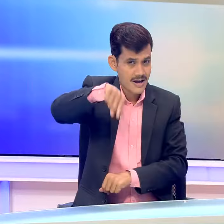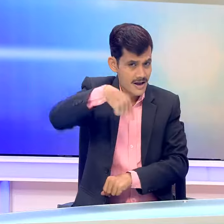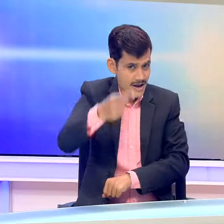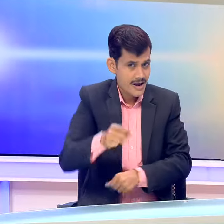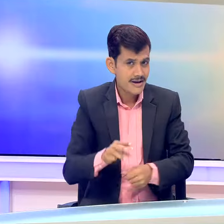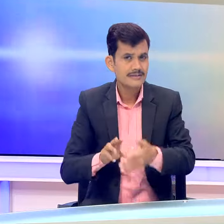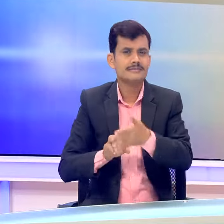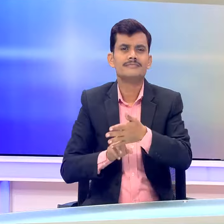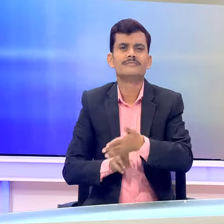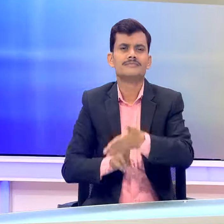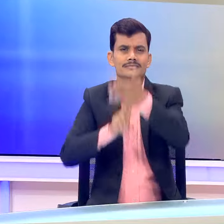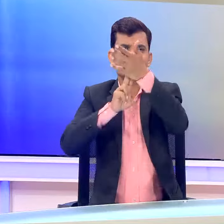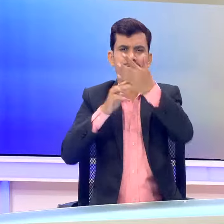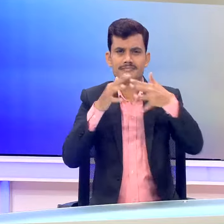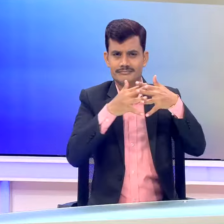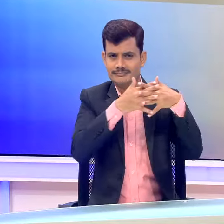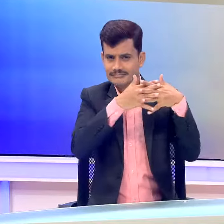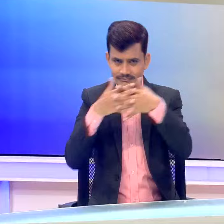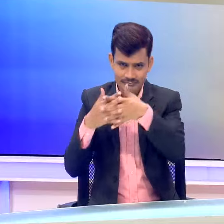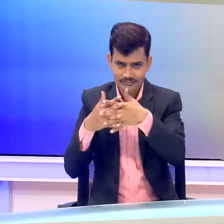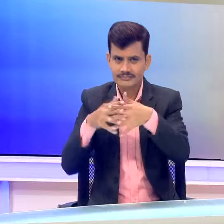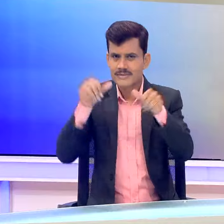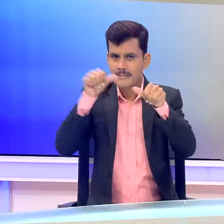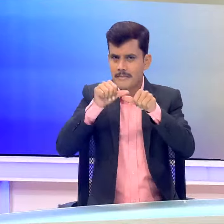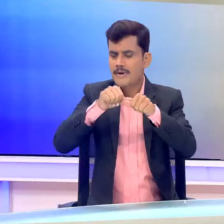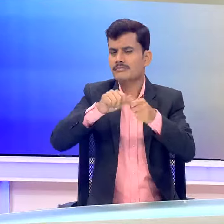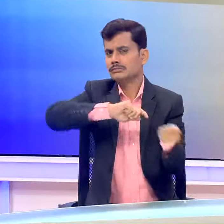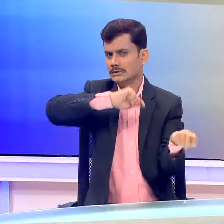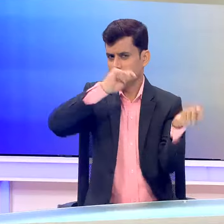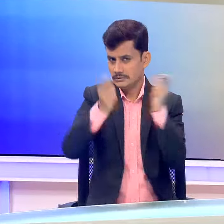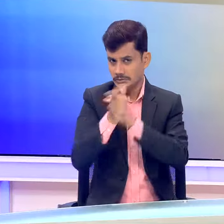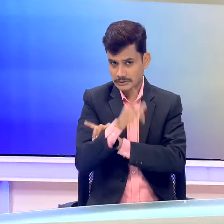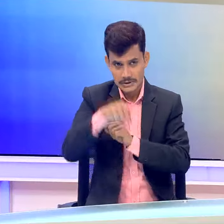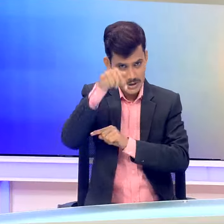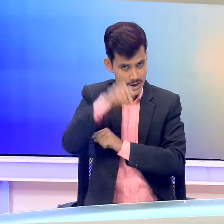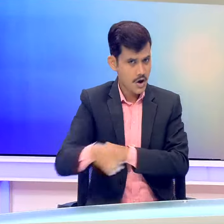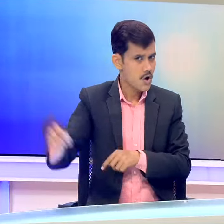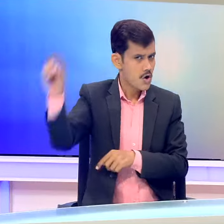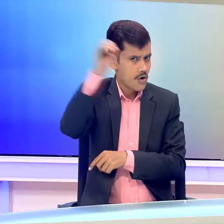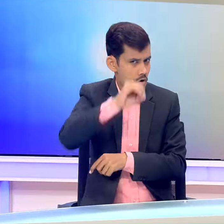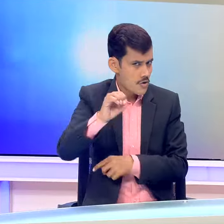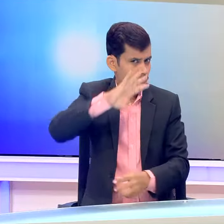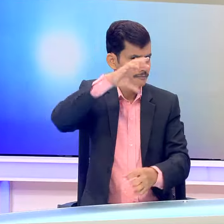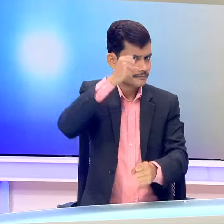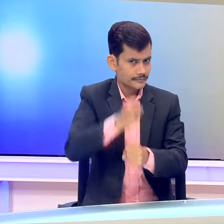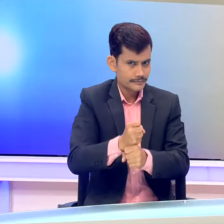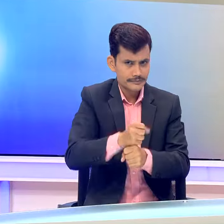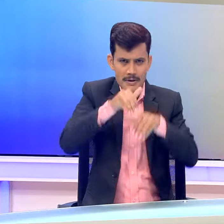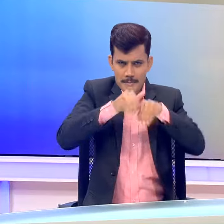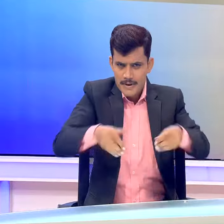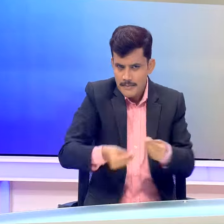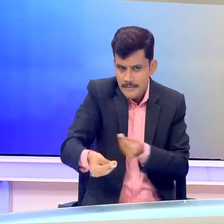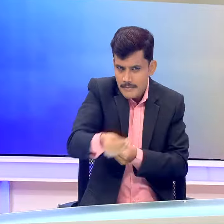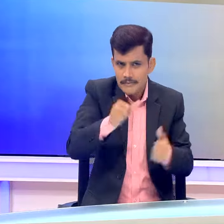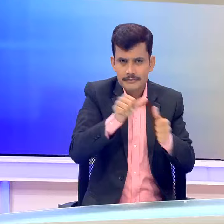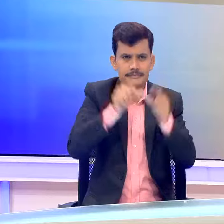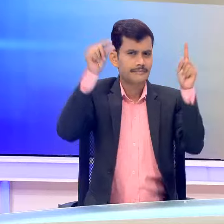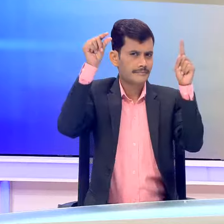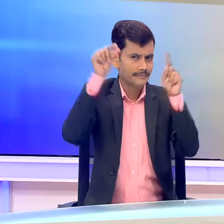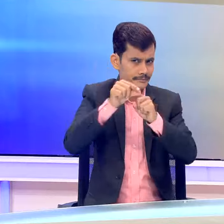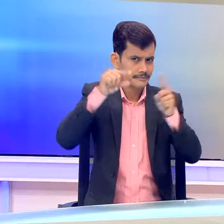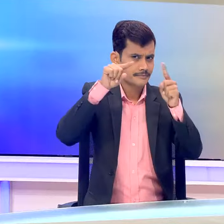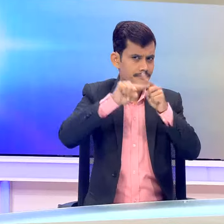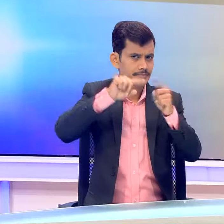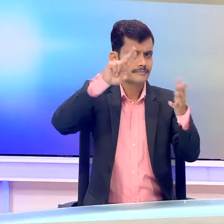अरपसागर पर कम दबाव के क्षित्र में बदल जाएगा आज ओडिशा, छत्तिसगड, तटिय आंधर प्रदेश और